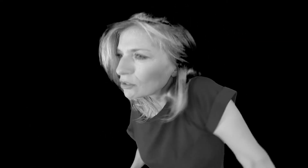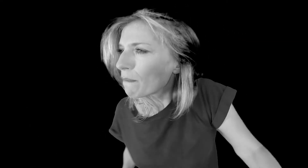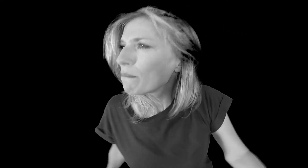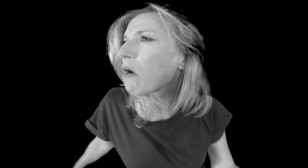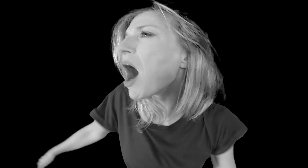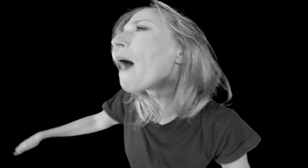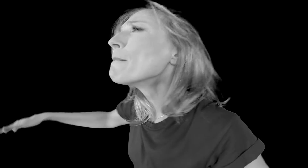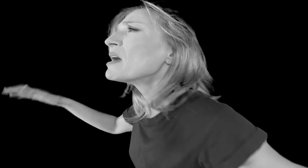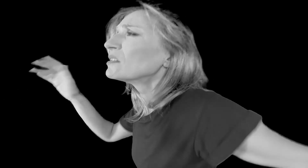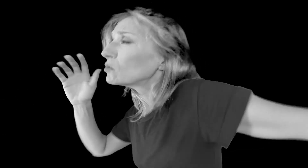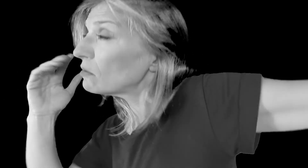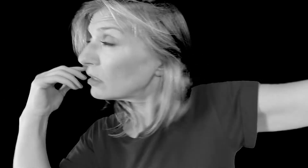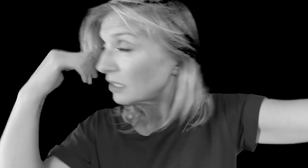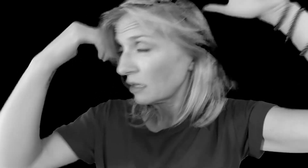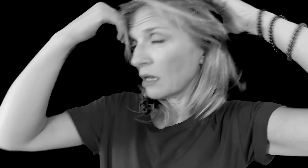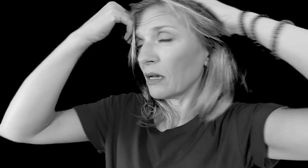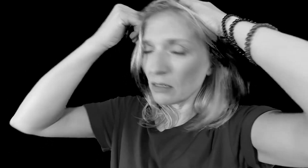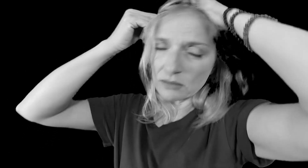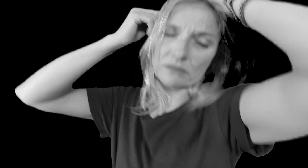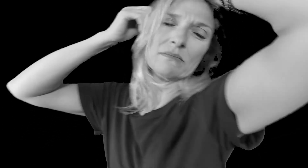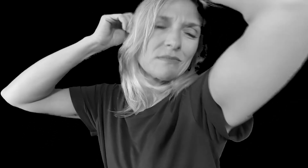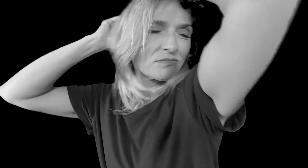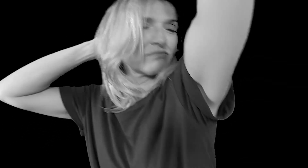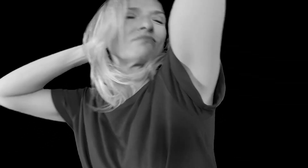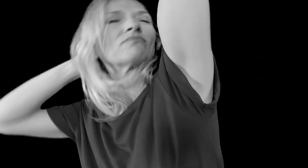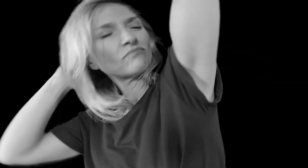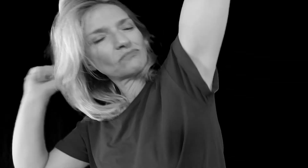Ma preuve est de mots à m'étourdir